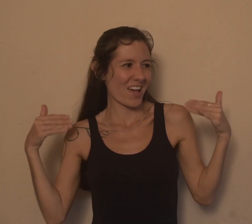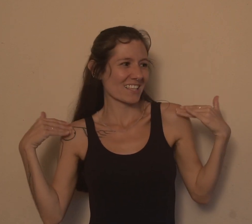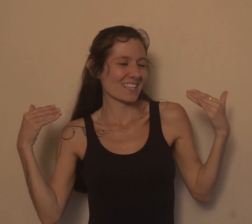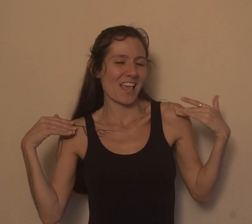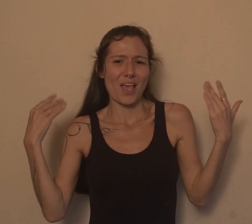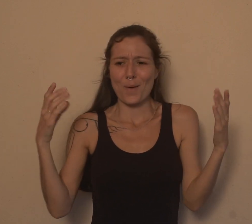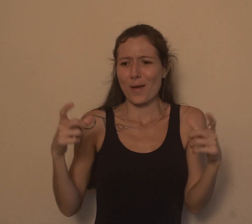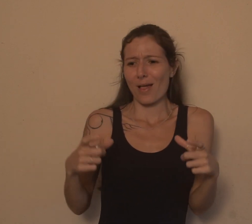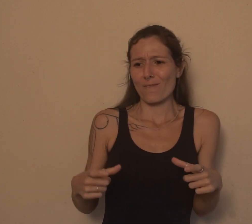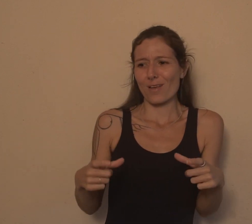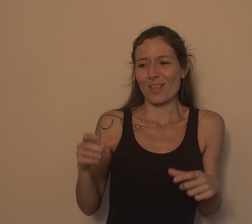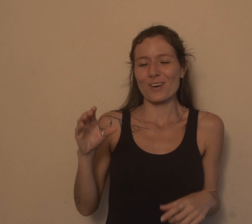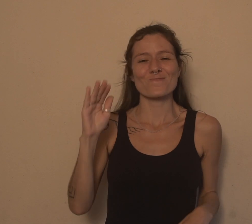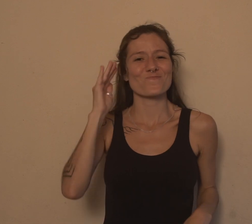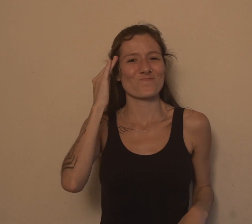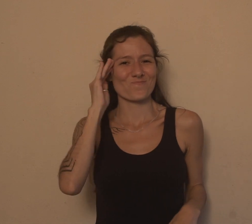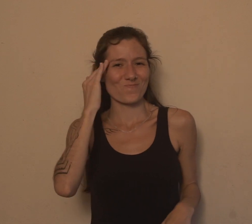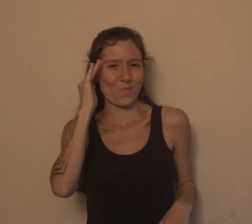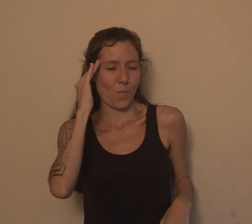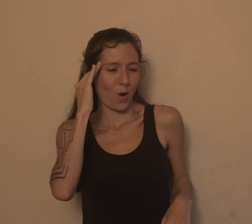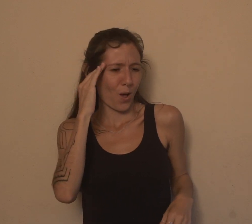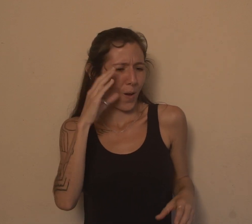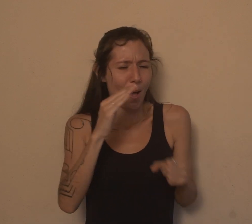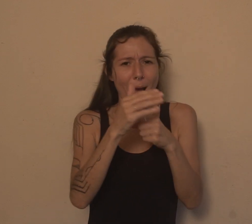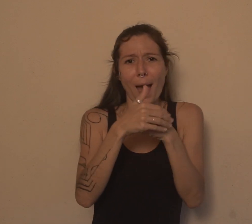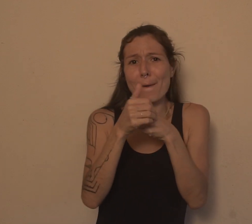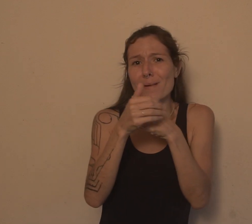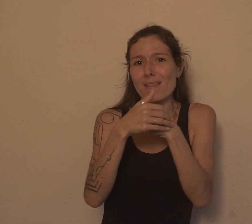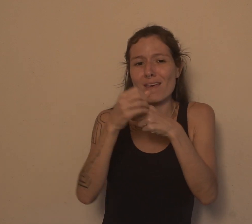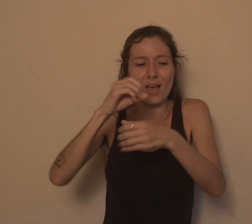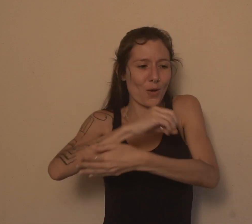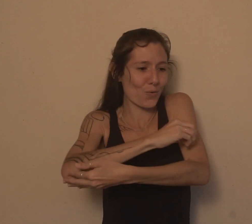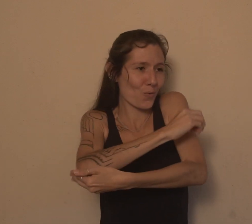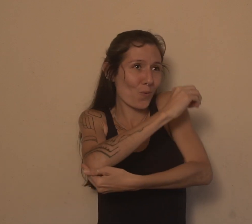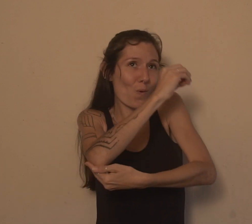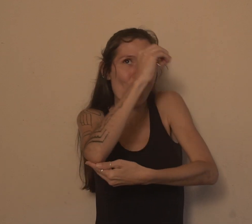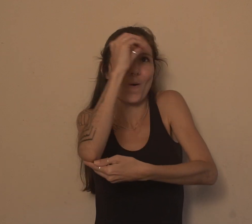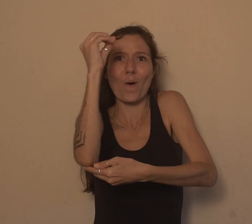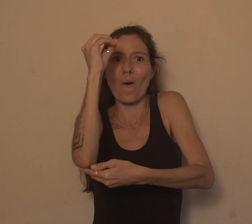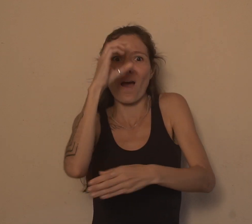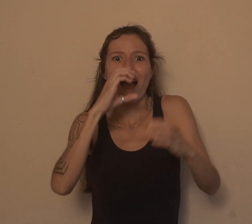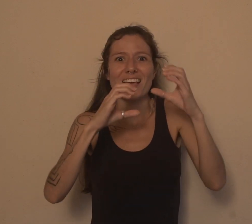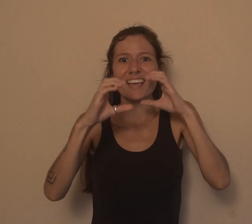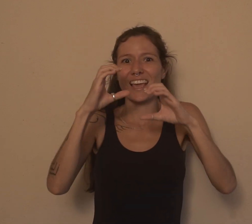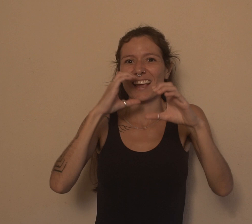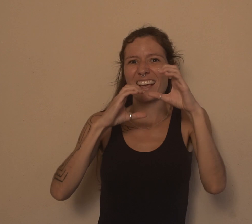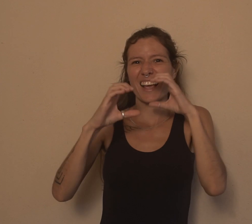sabedoria pra ser aprendida. Amanheceu o dia e ainda tem canto de folia. Foguete que anuncia já tem gente na cozinha.